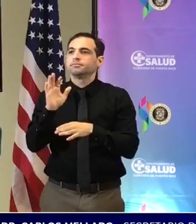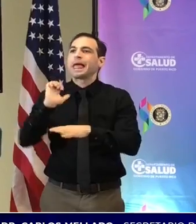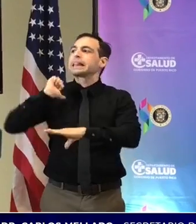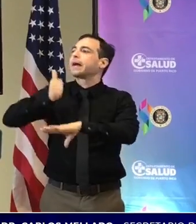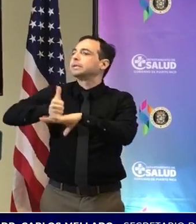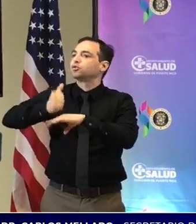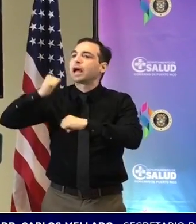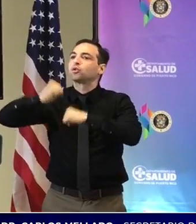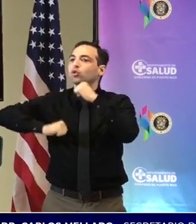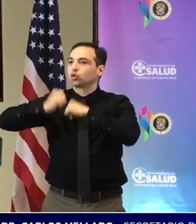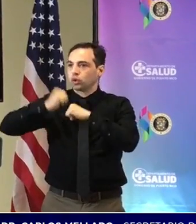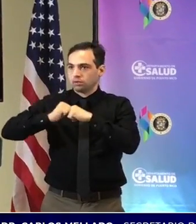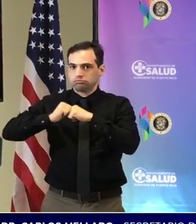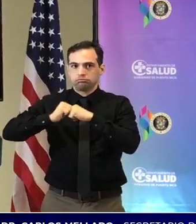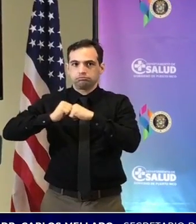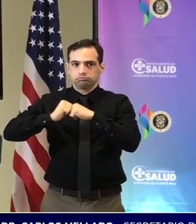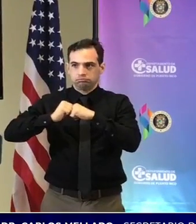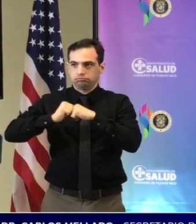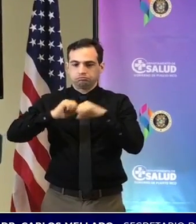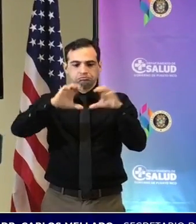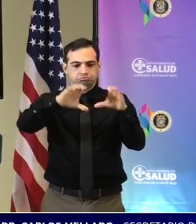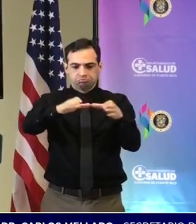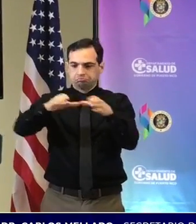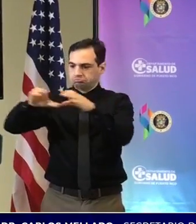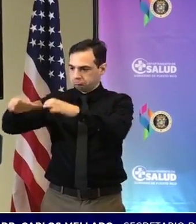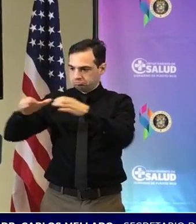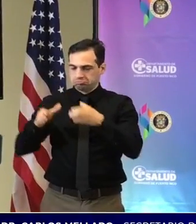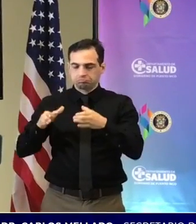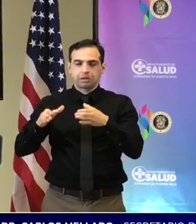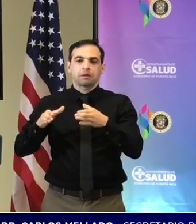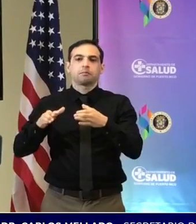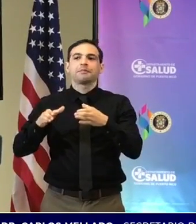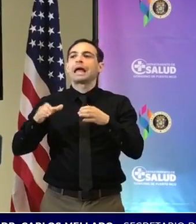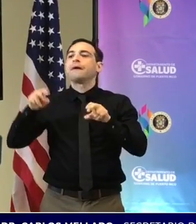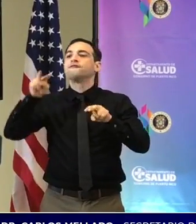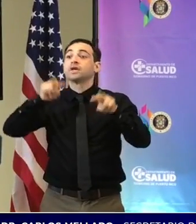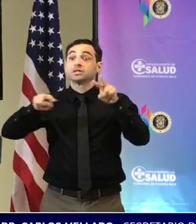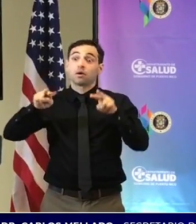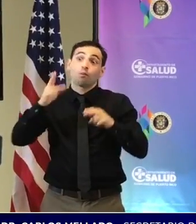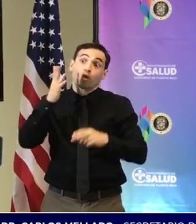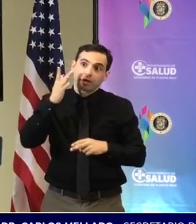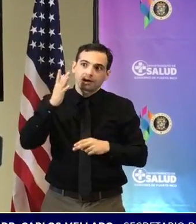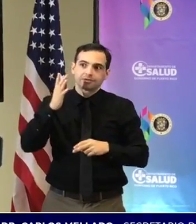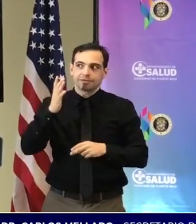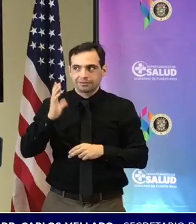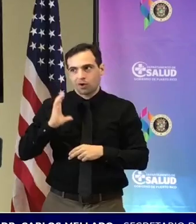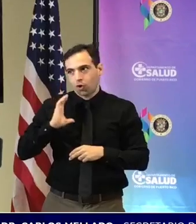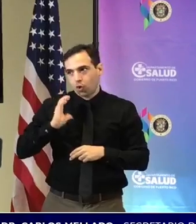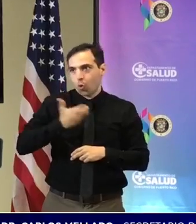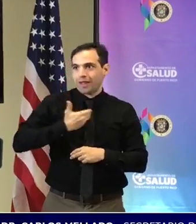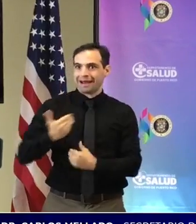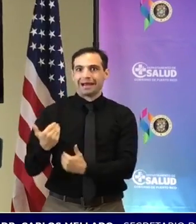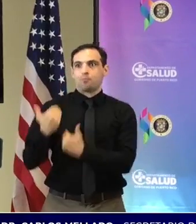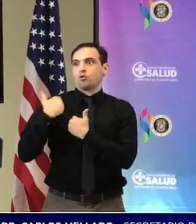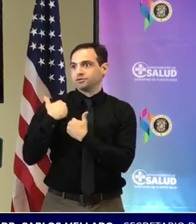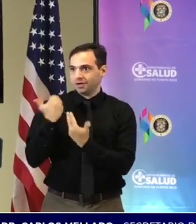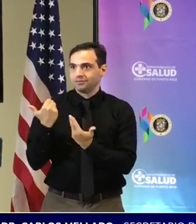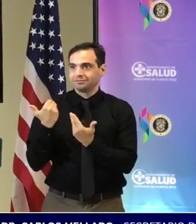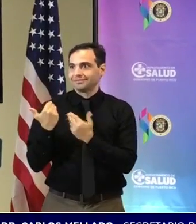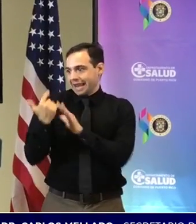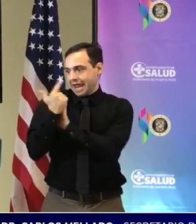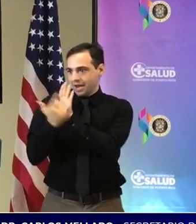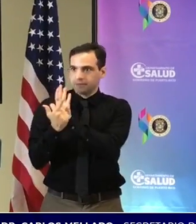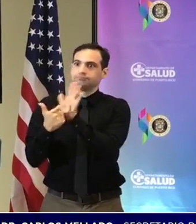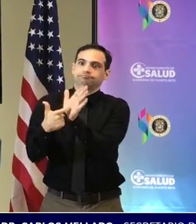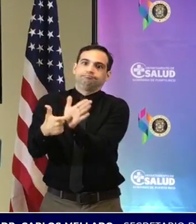de vigilancia, porque ese es nuestro deber constitucional, ¿verdad? Ministerial, ¿verdad? Por ley y obviamente por rango constitucional,